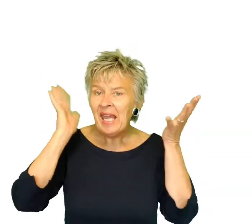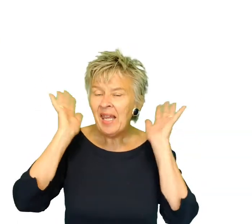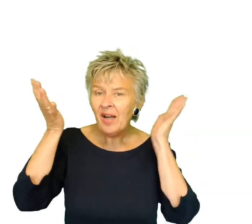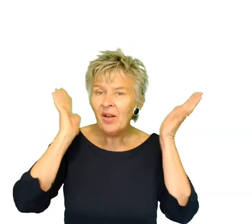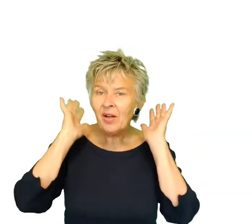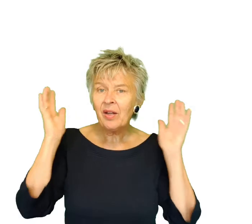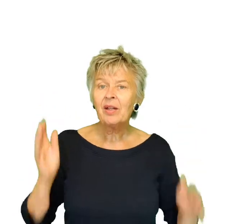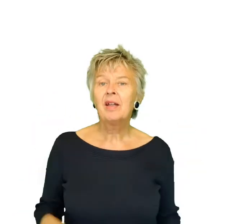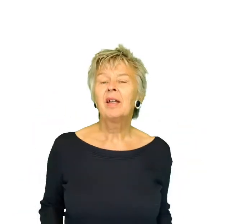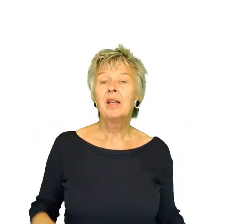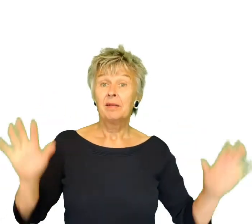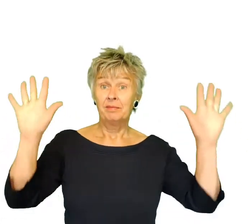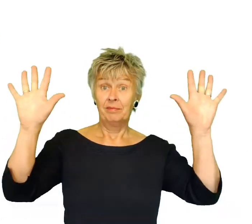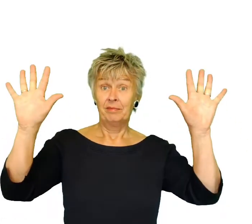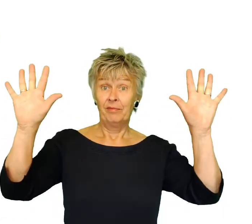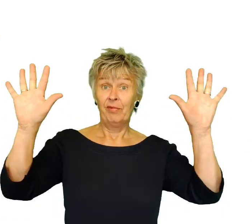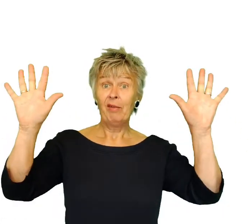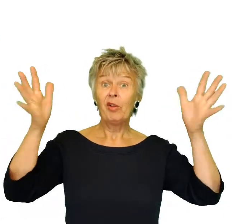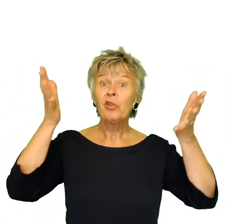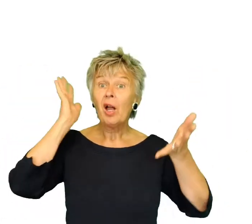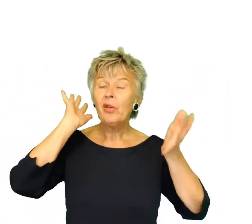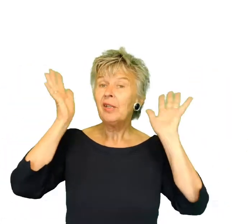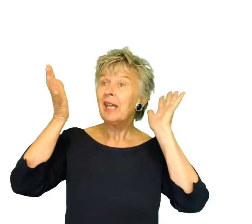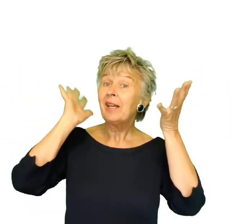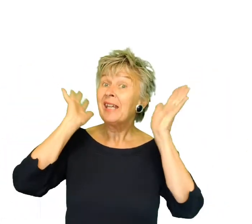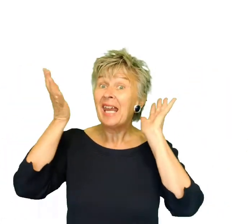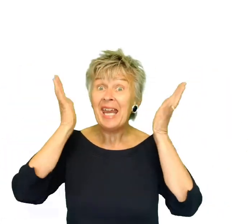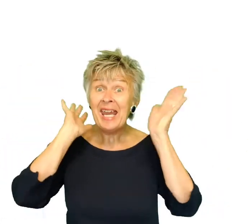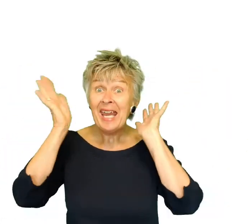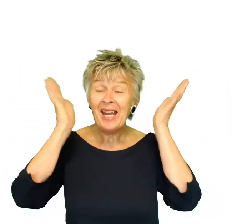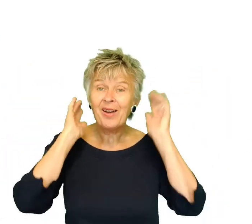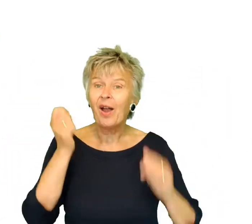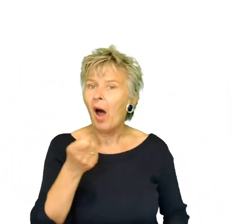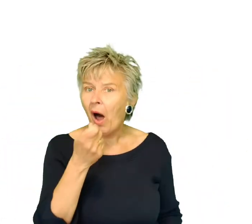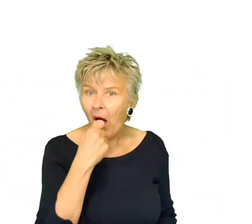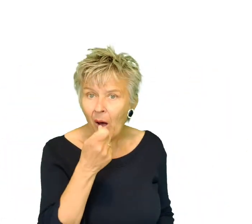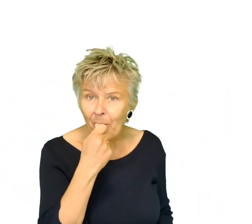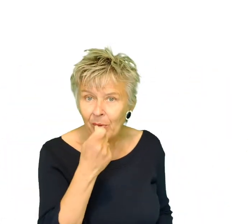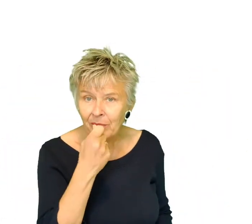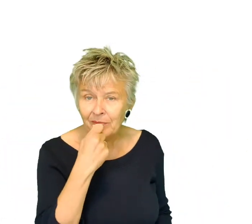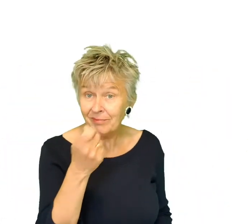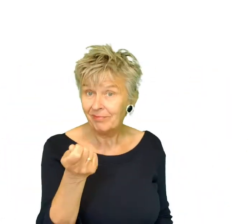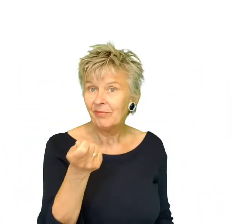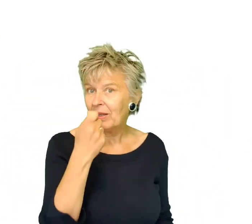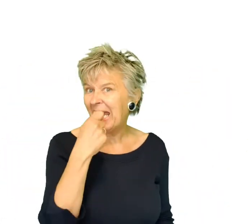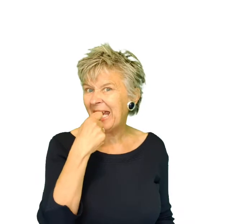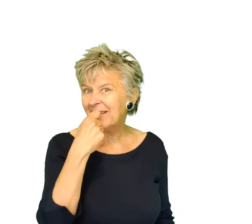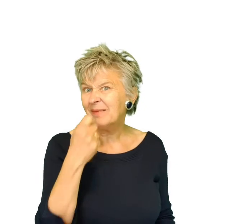Heerlijke. Vijfhand, alternerend. Heerlijke happen. Eten.